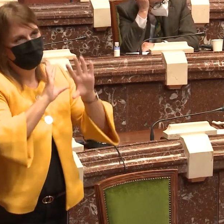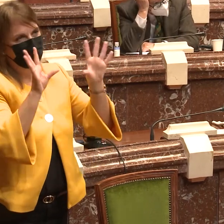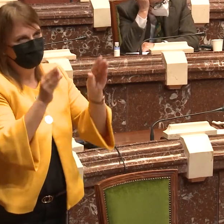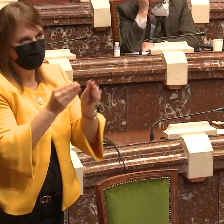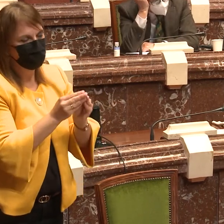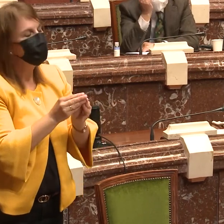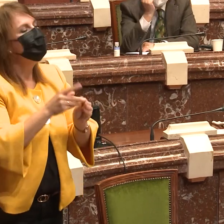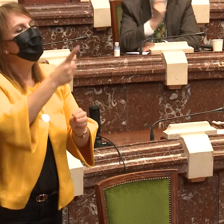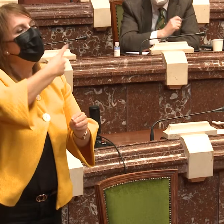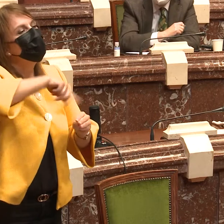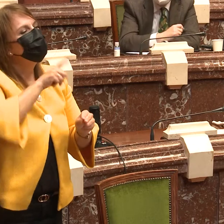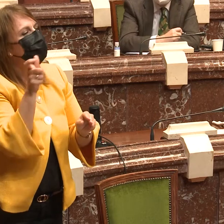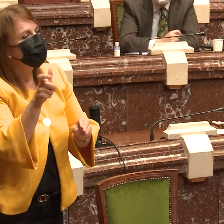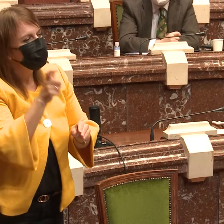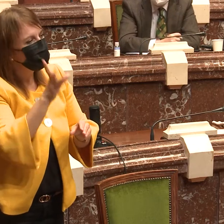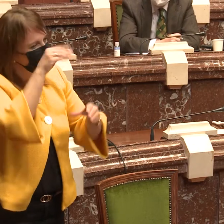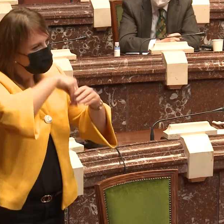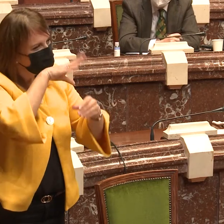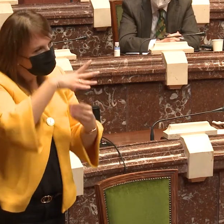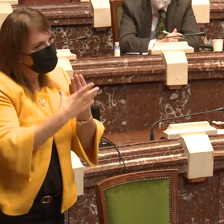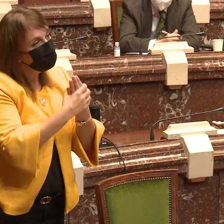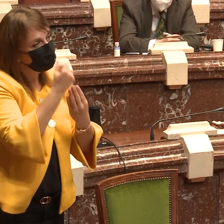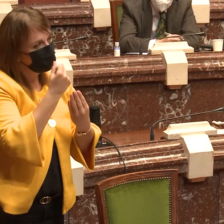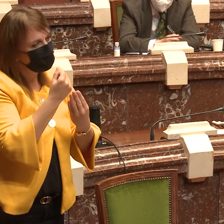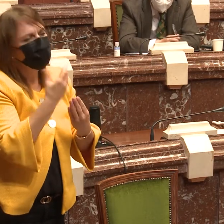Y bueno, ya para terminar como conclusión,